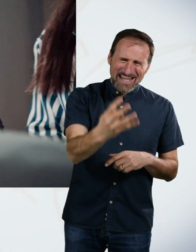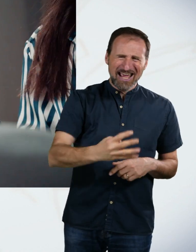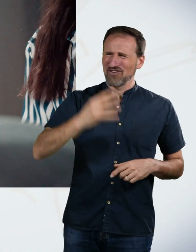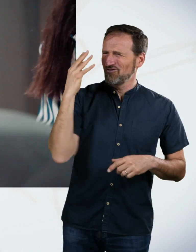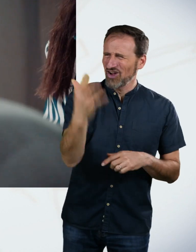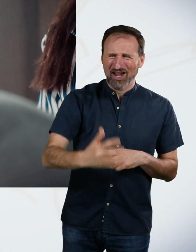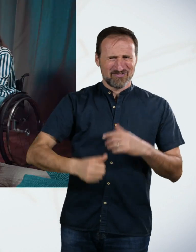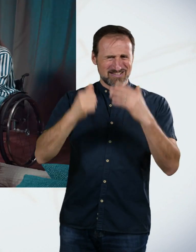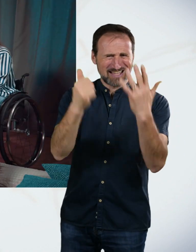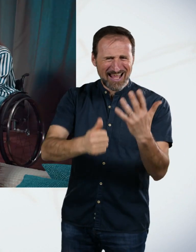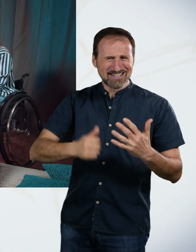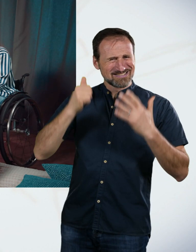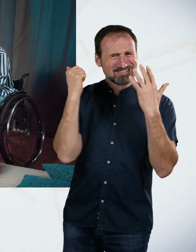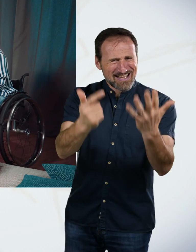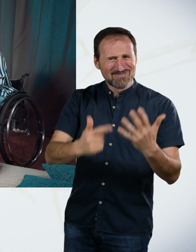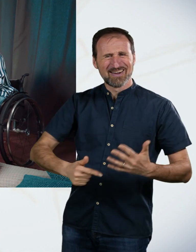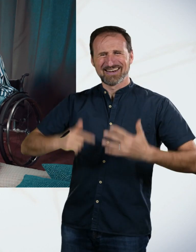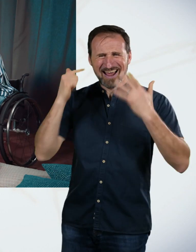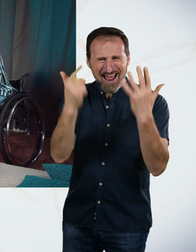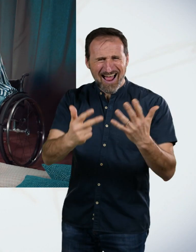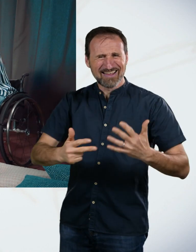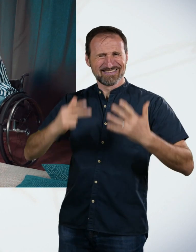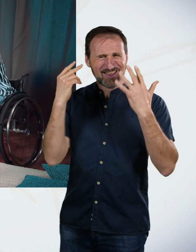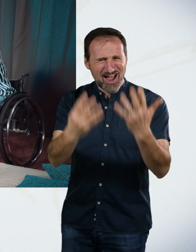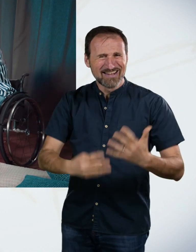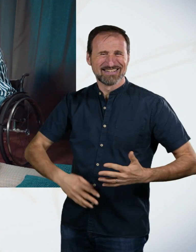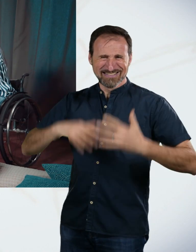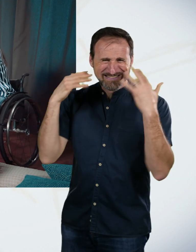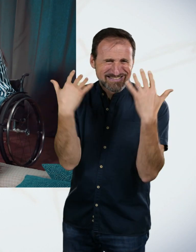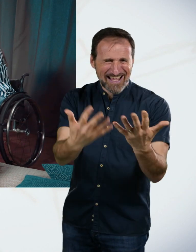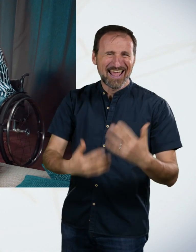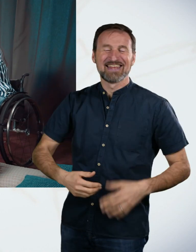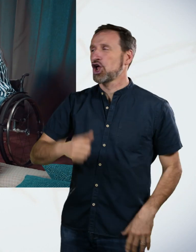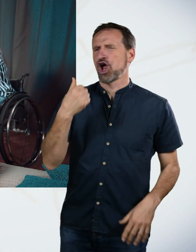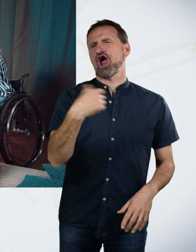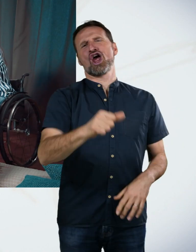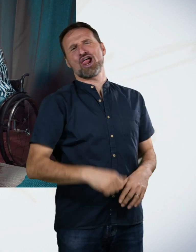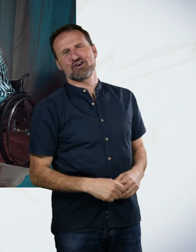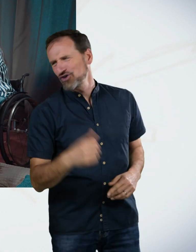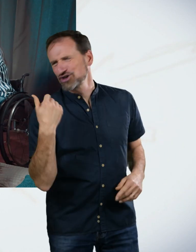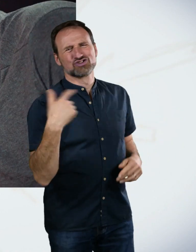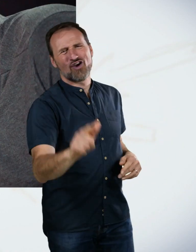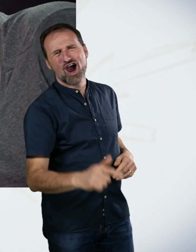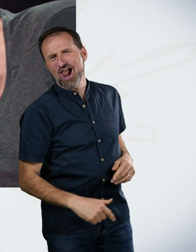sechs, sieben, neun, zehn, elf, fünf,